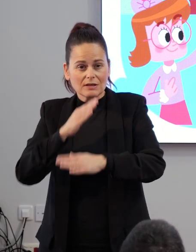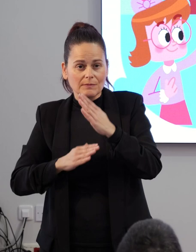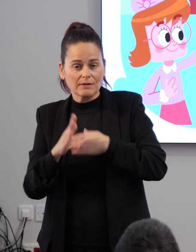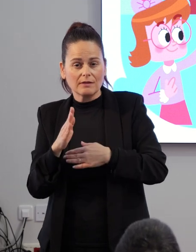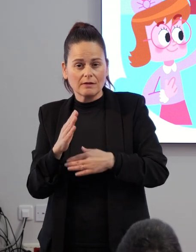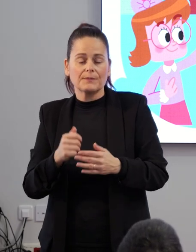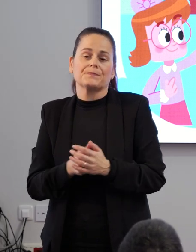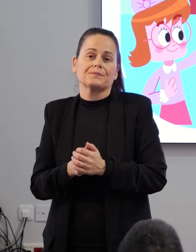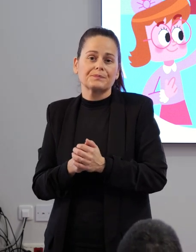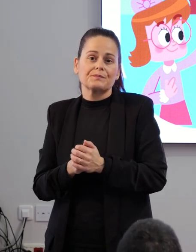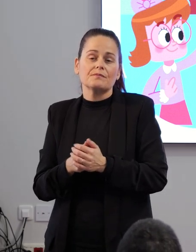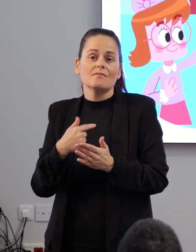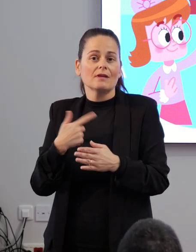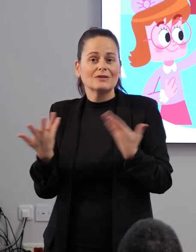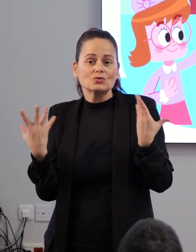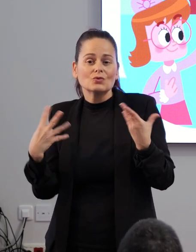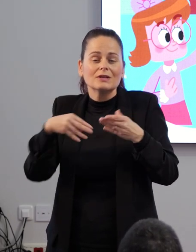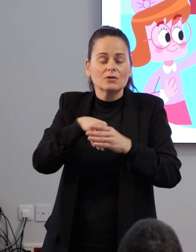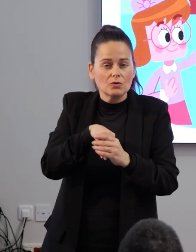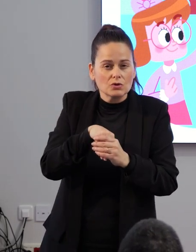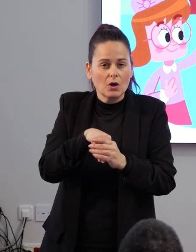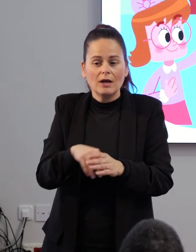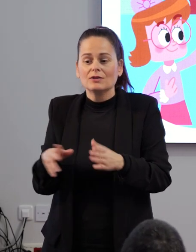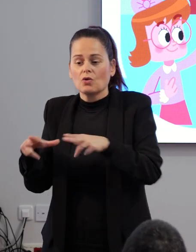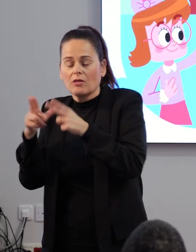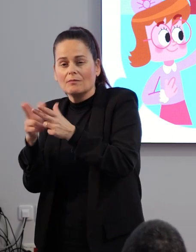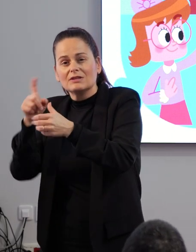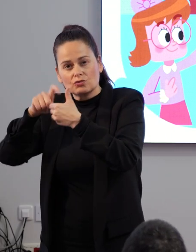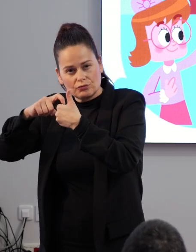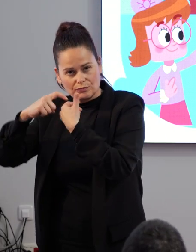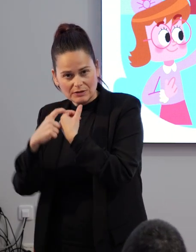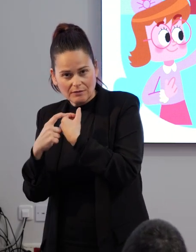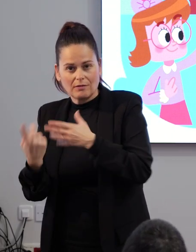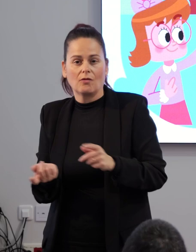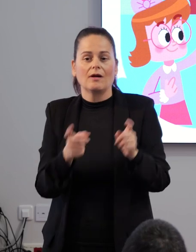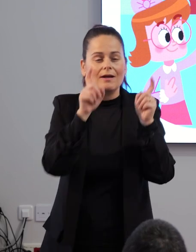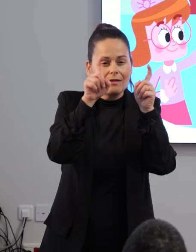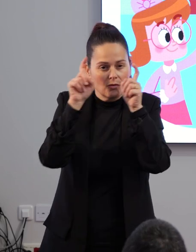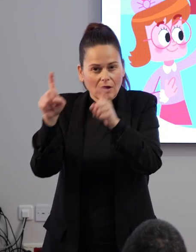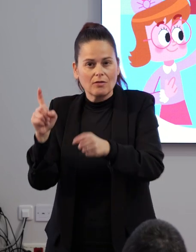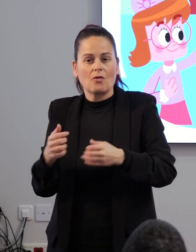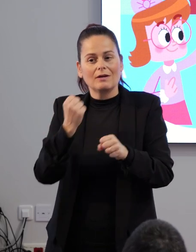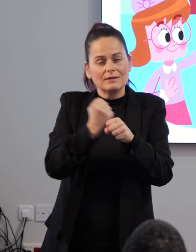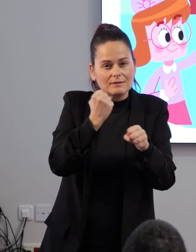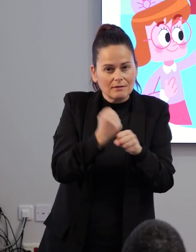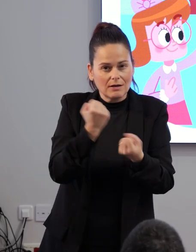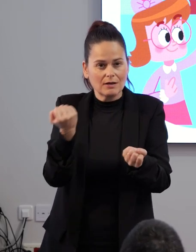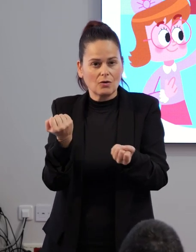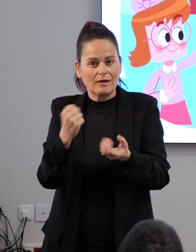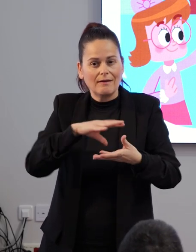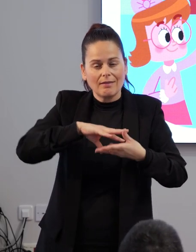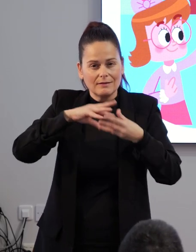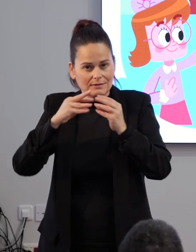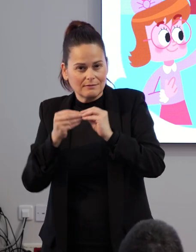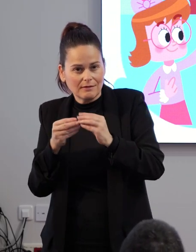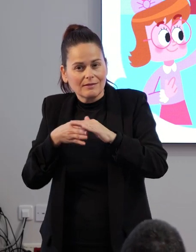en su inclusión y en su participación social. En la educación, en el empleo, en la accesibilidad,